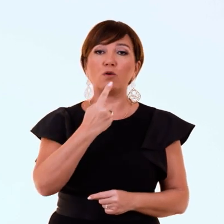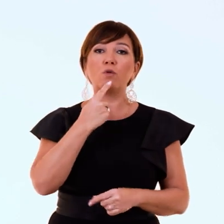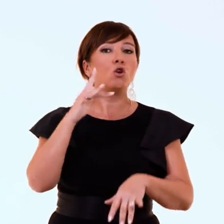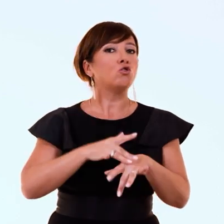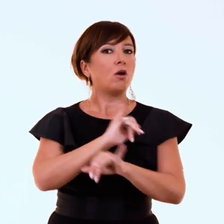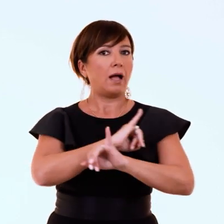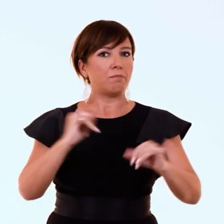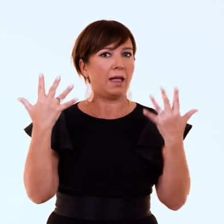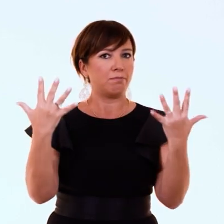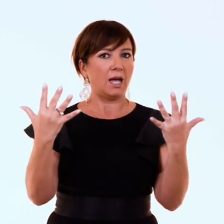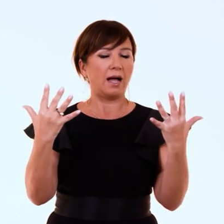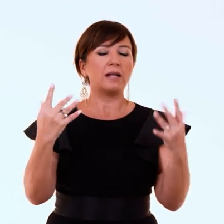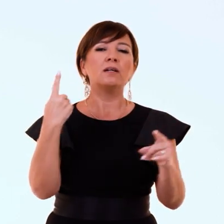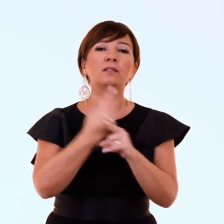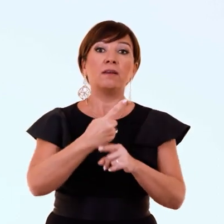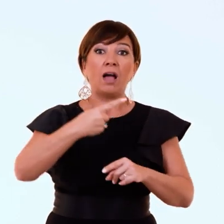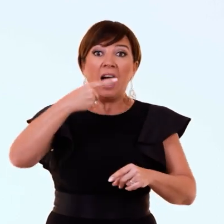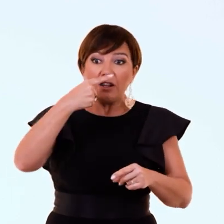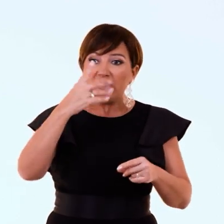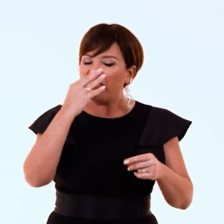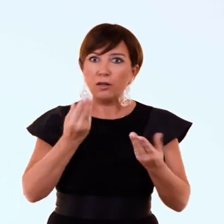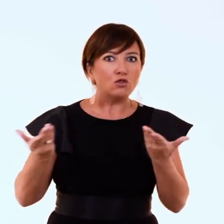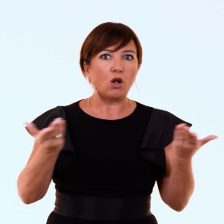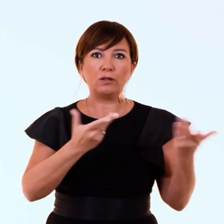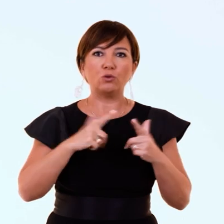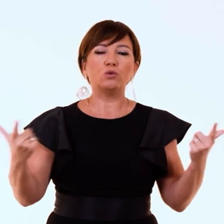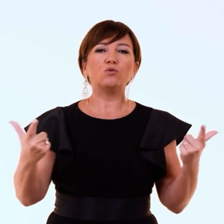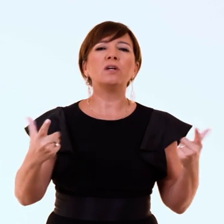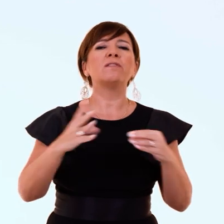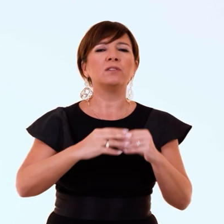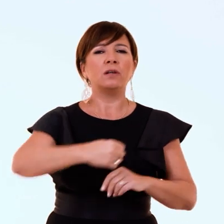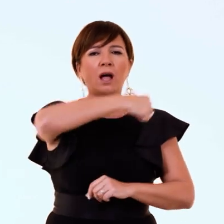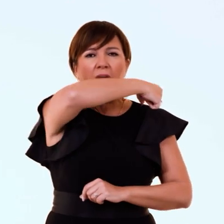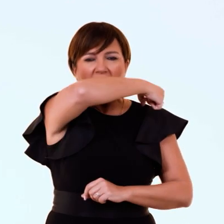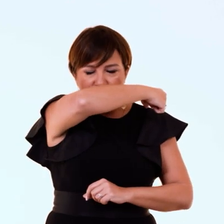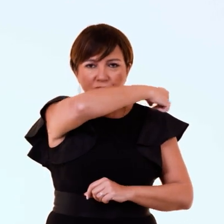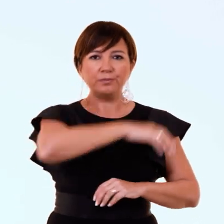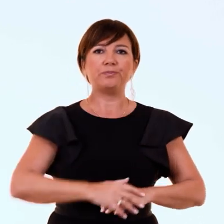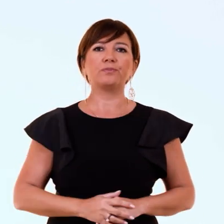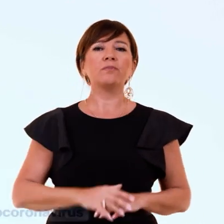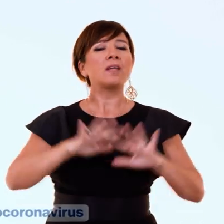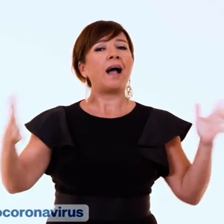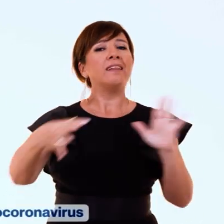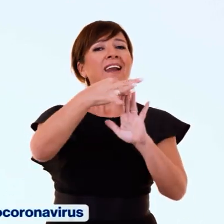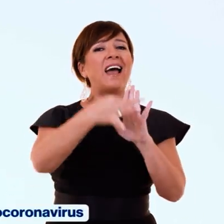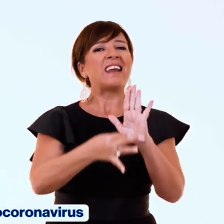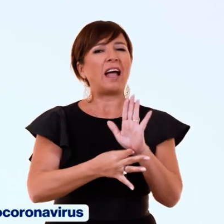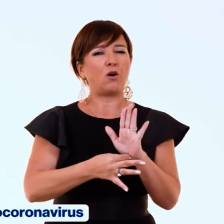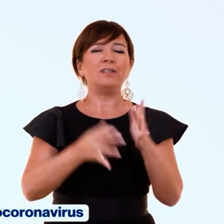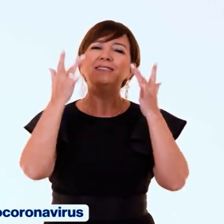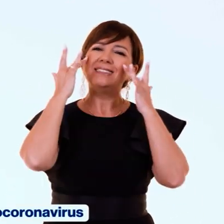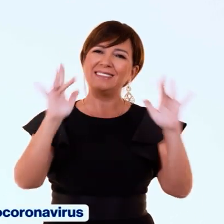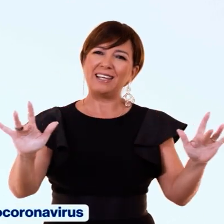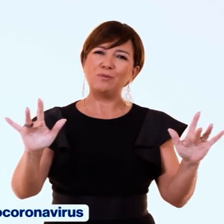naso e bocca con le mani. E se dobbiamo stranutire e non abbiamo un fazzoletto monouso, facciamolo sulla piega del gomito. E altre regole